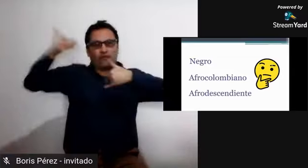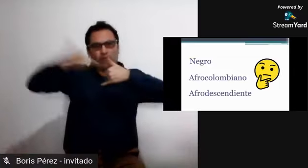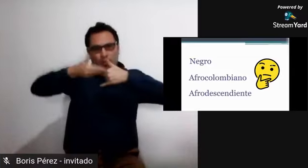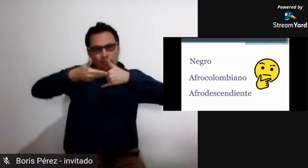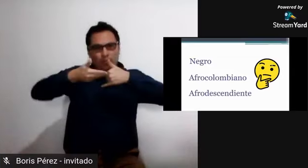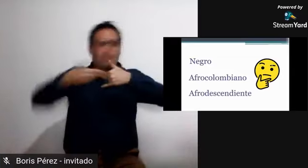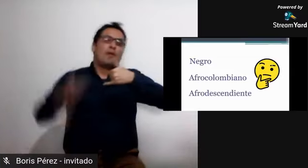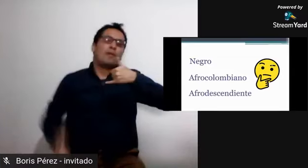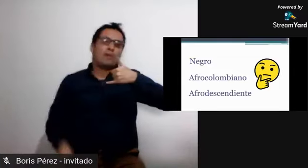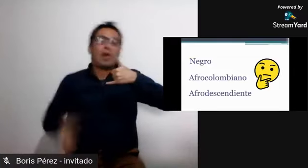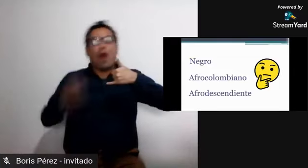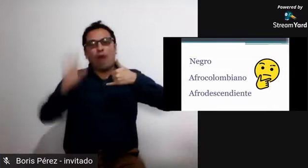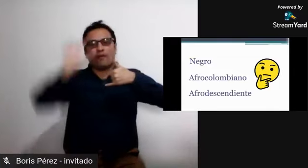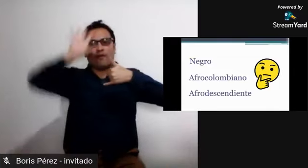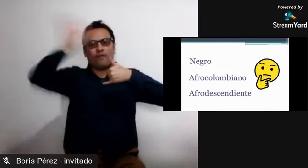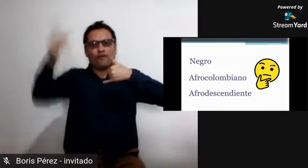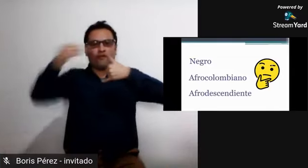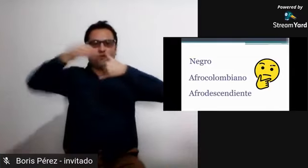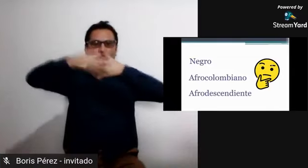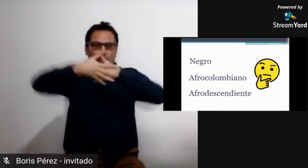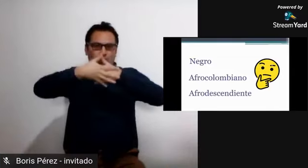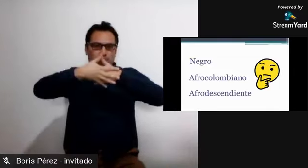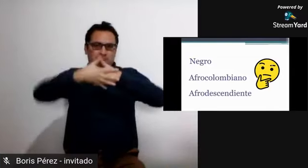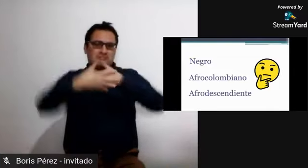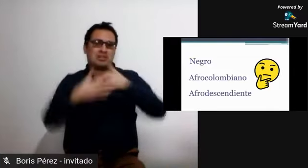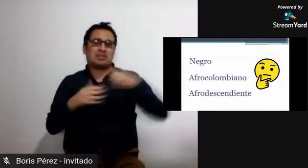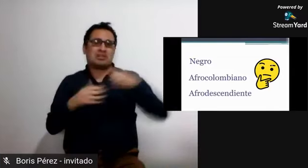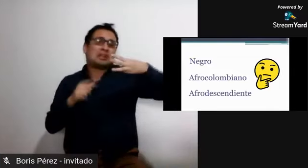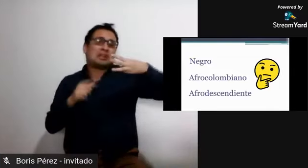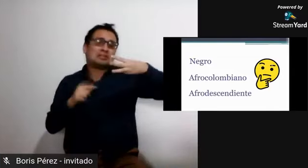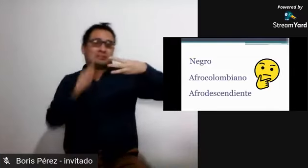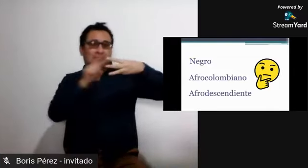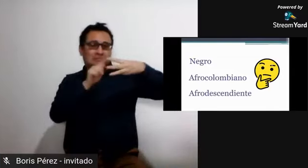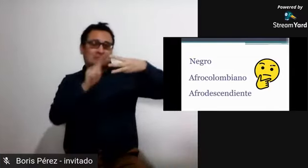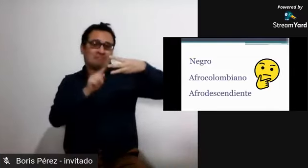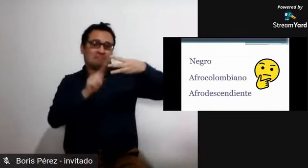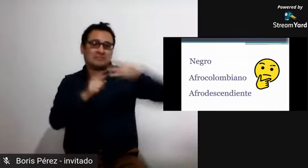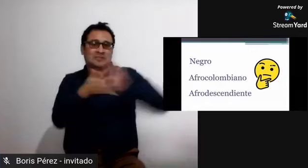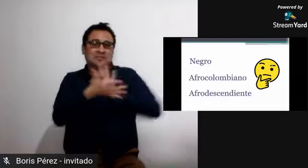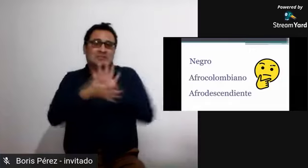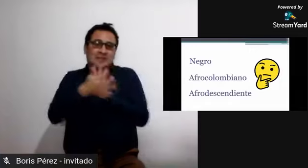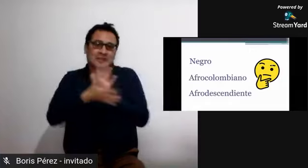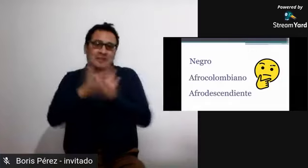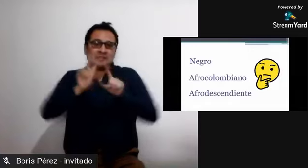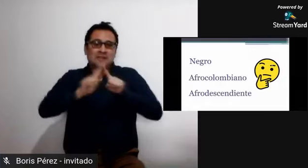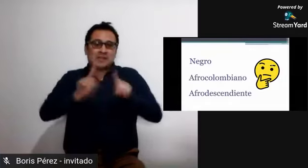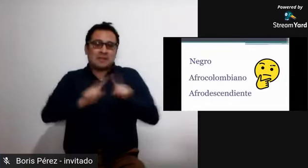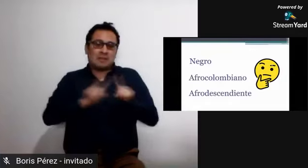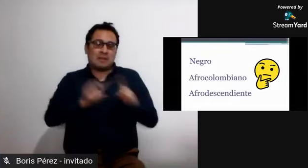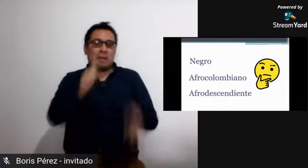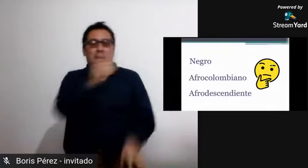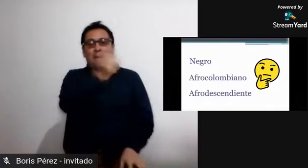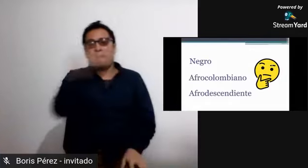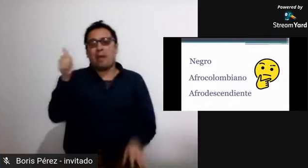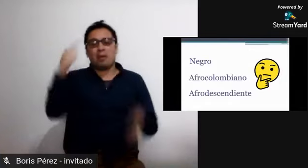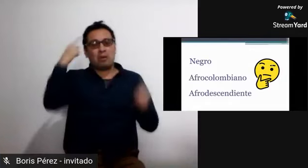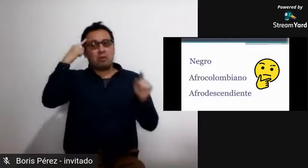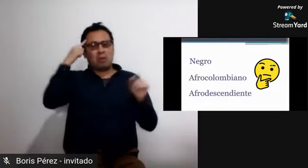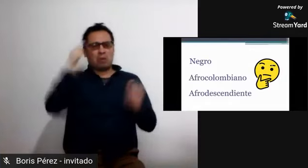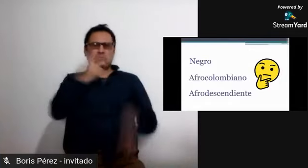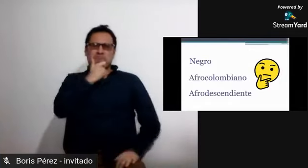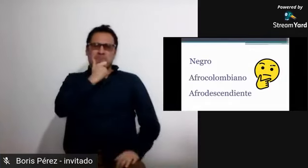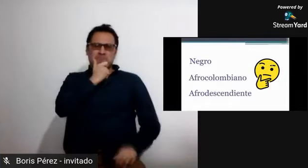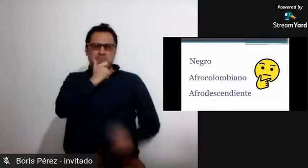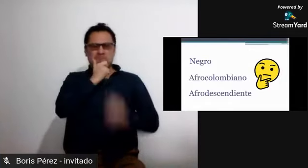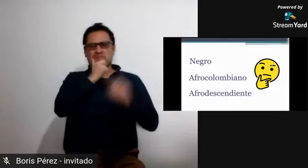por hoy tienen sus costumbres sus fiestas su cultura son considerado una población que también es